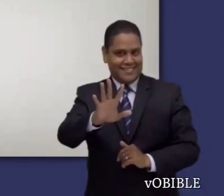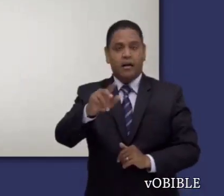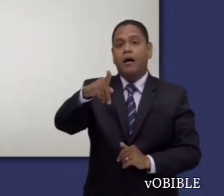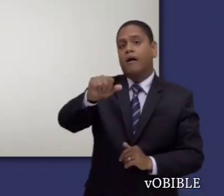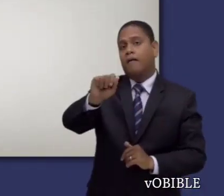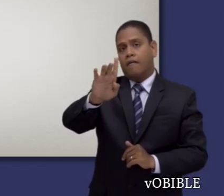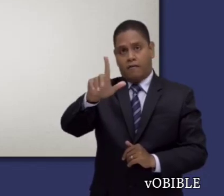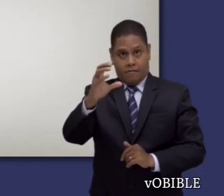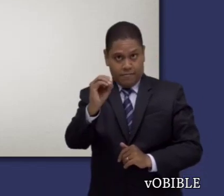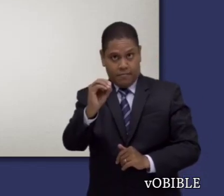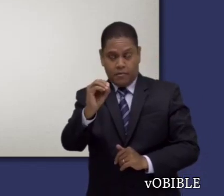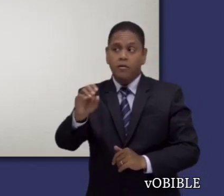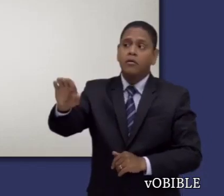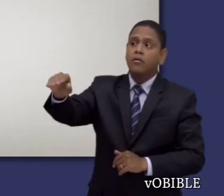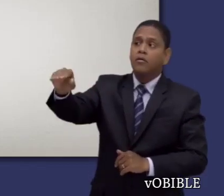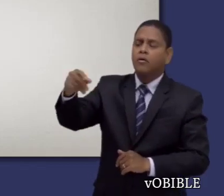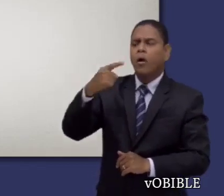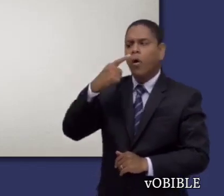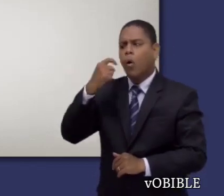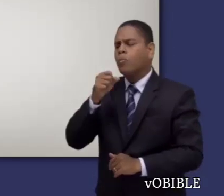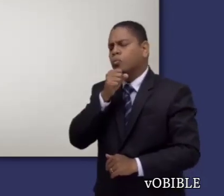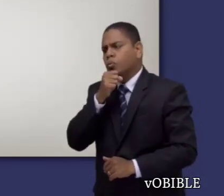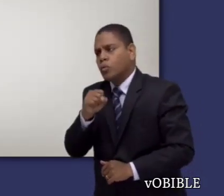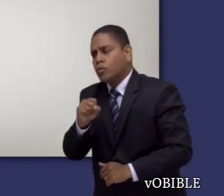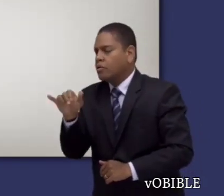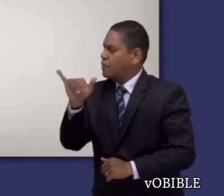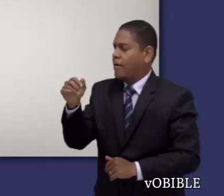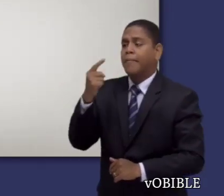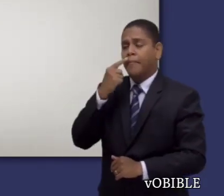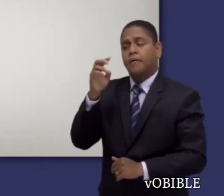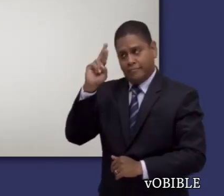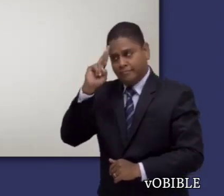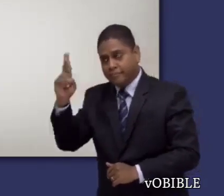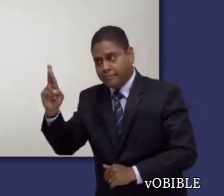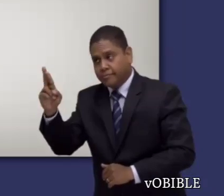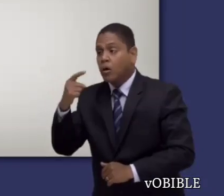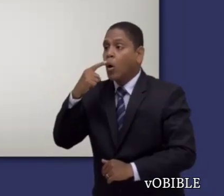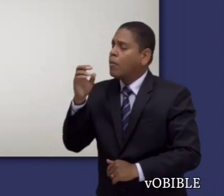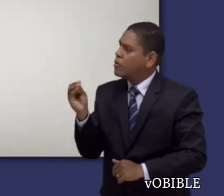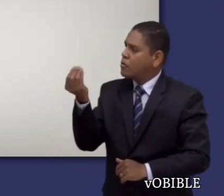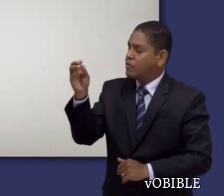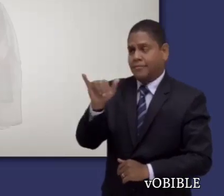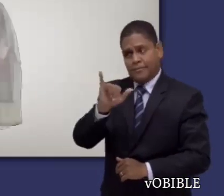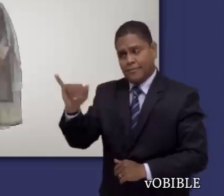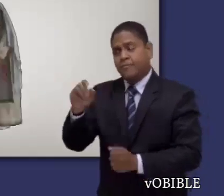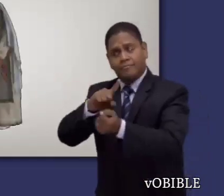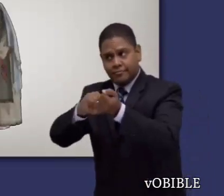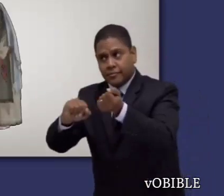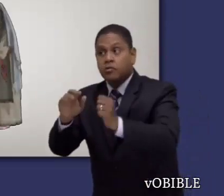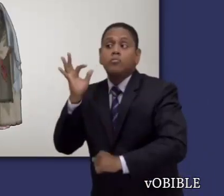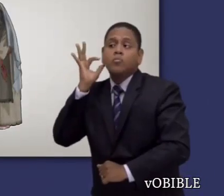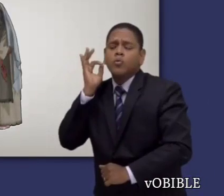En el capítulo 5, Pablo aconseja a Timoteo que trate a los hombres mayores como a padres, a los jóvenes como a hermanos,